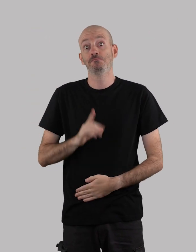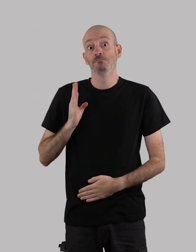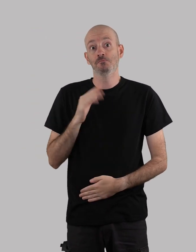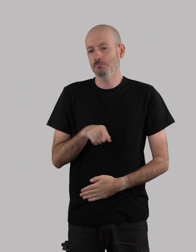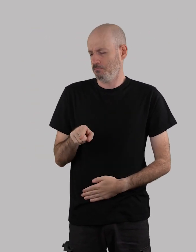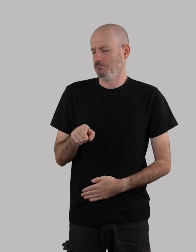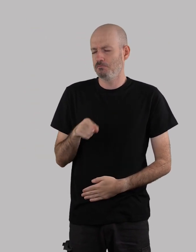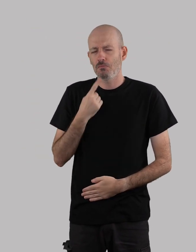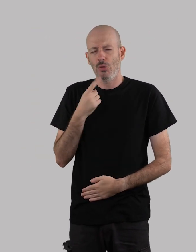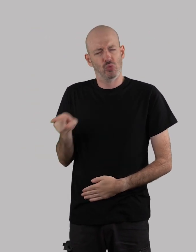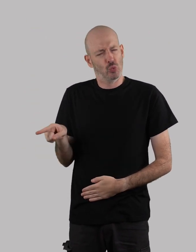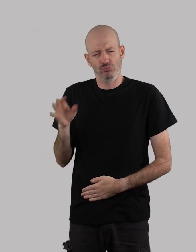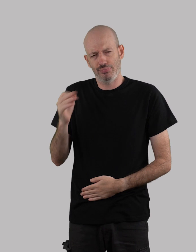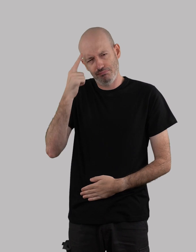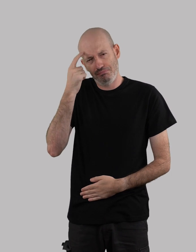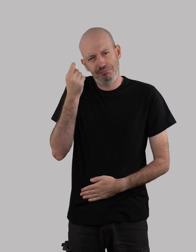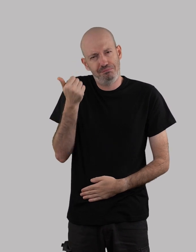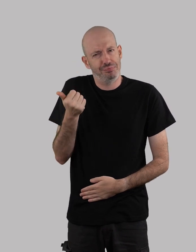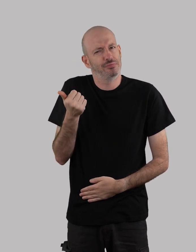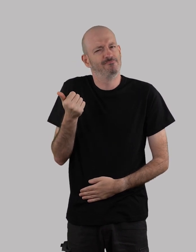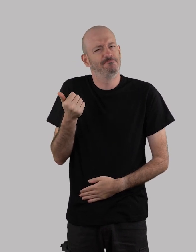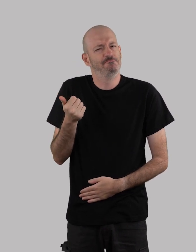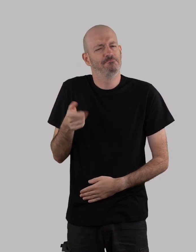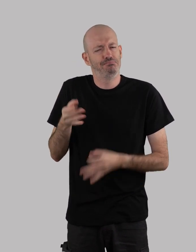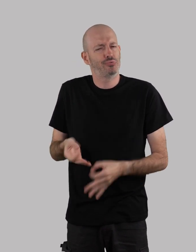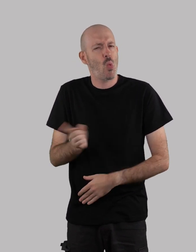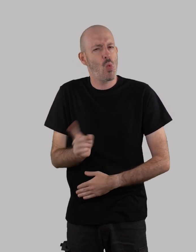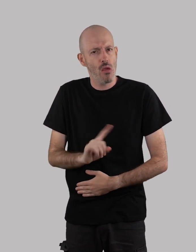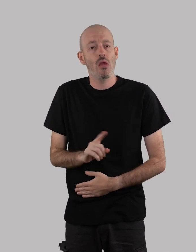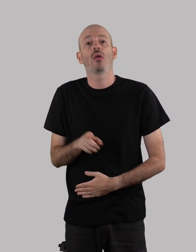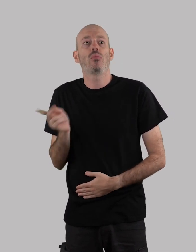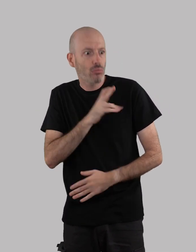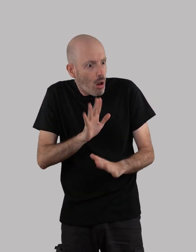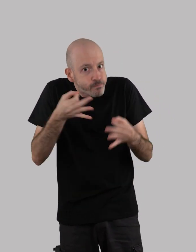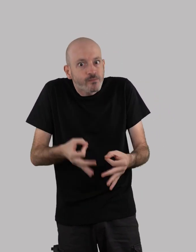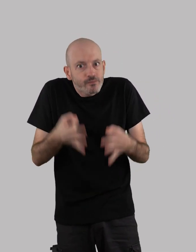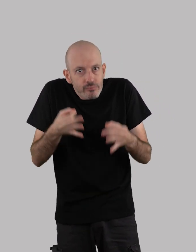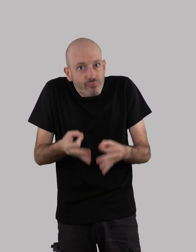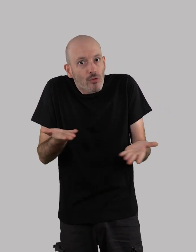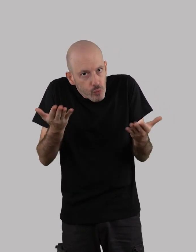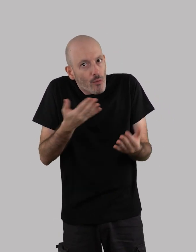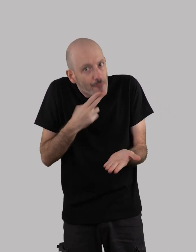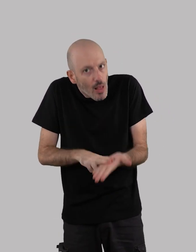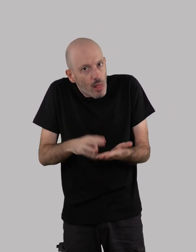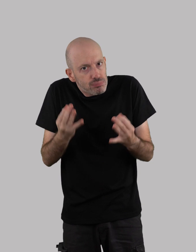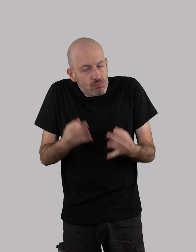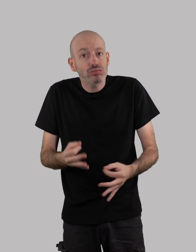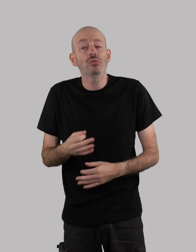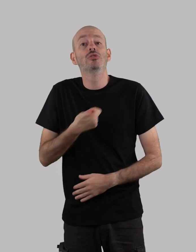Estás louco, pastor? Perguntou um dos soldados. É verdade, disse o pastor.